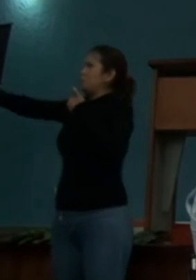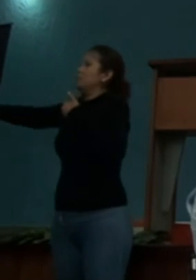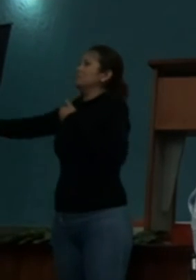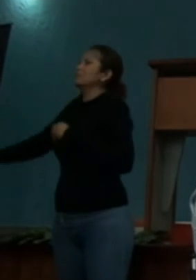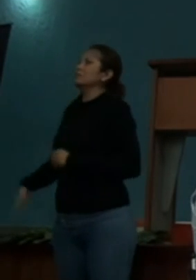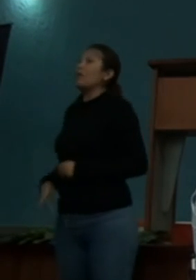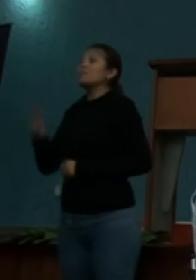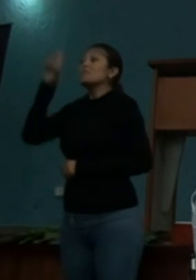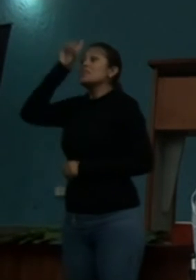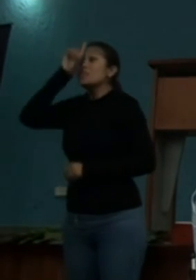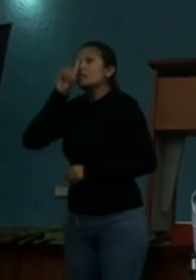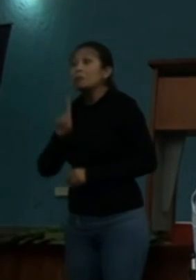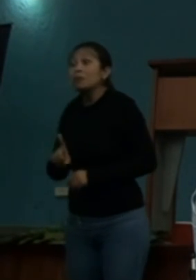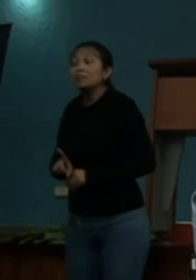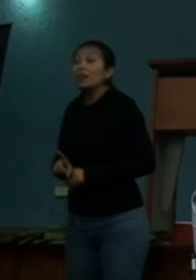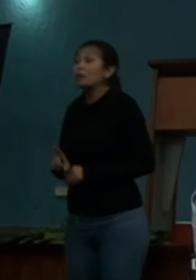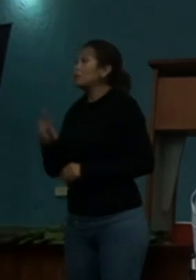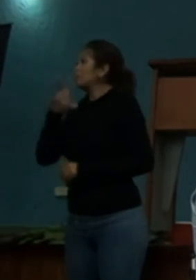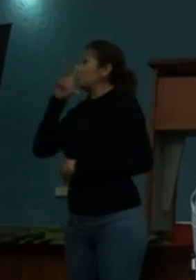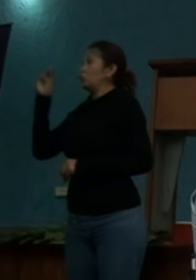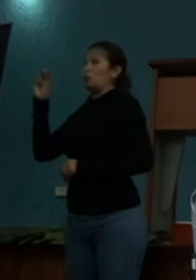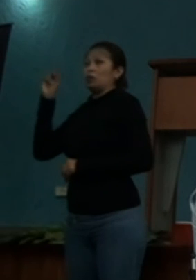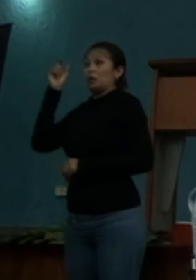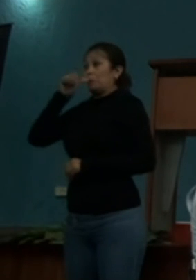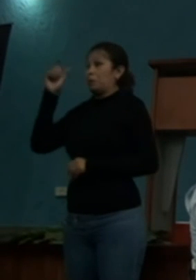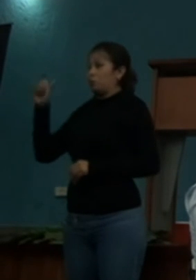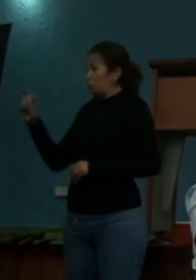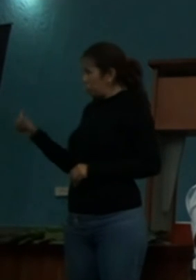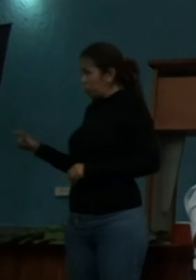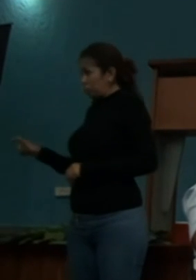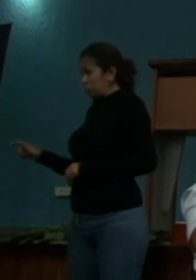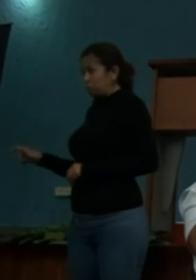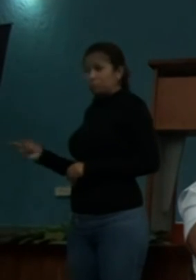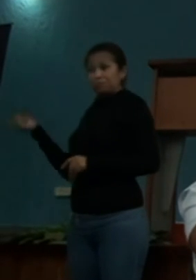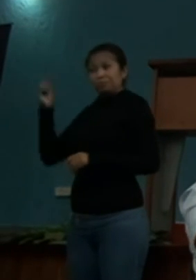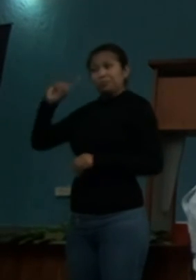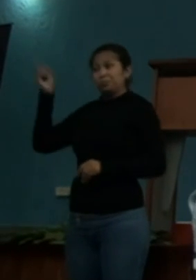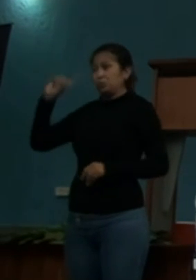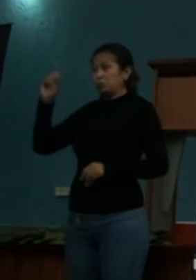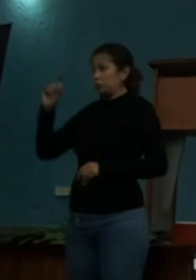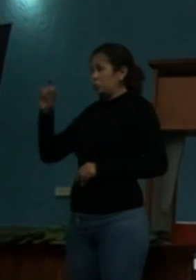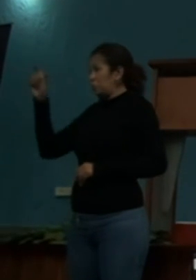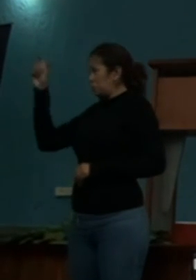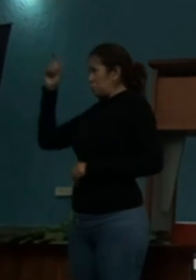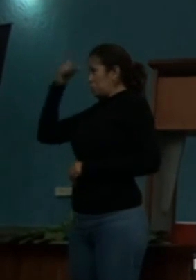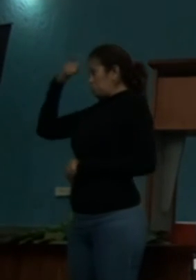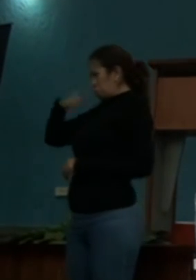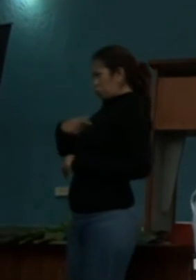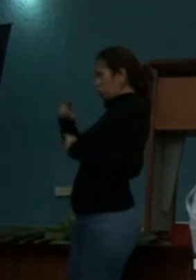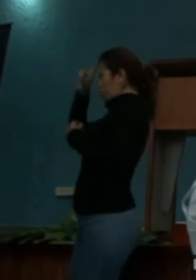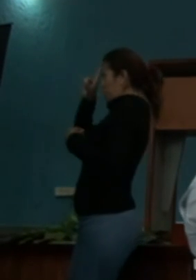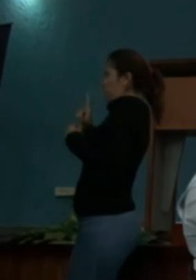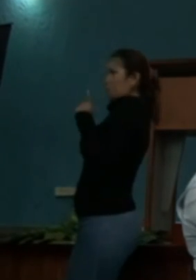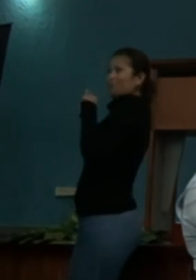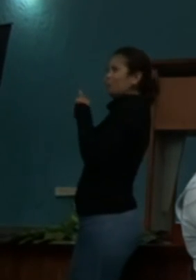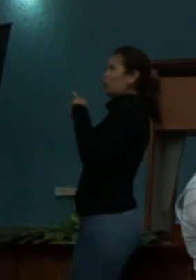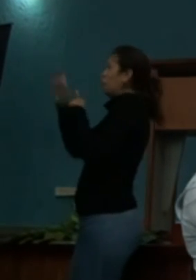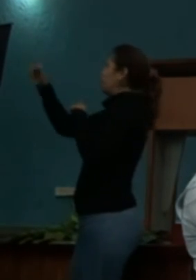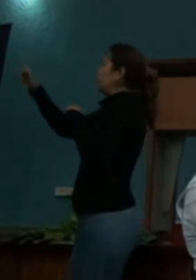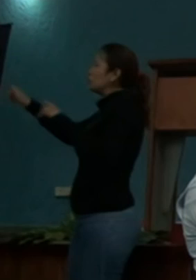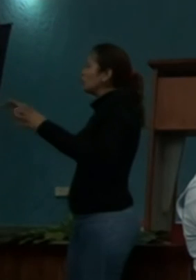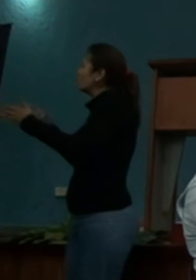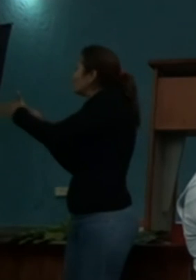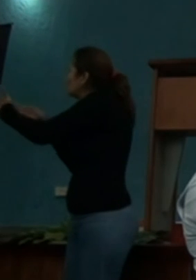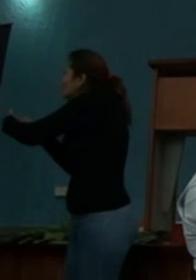La discapacidad no está en las personas, sino en el entorno que está en la importancia actitudinal que nos